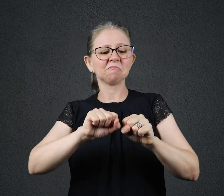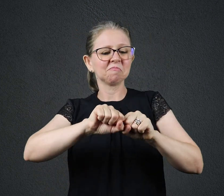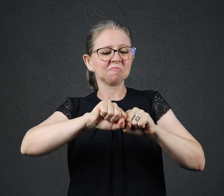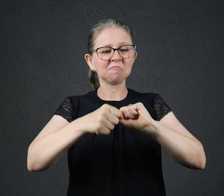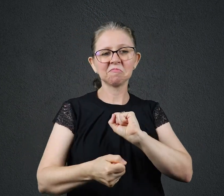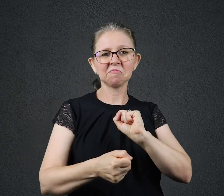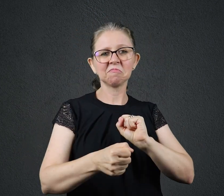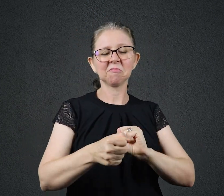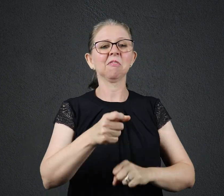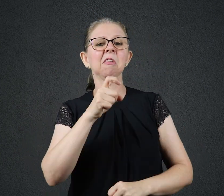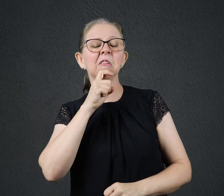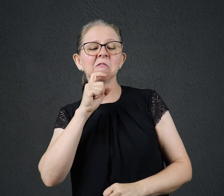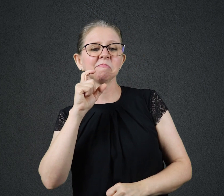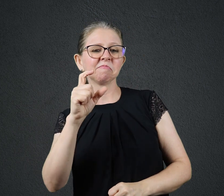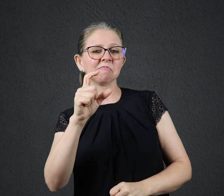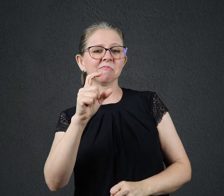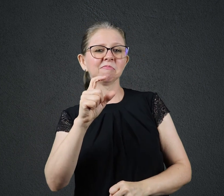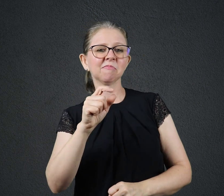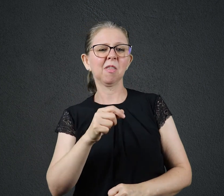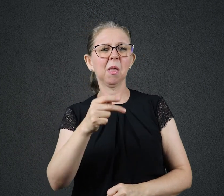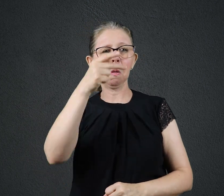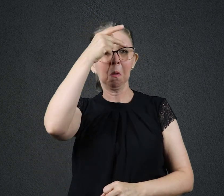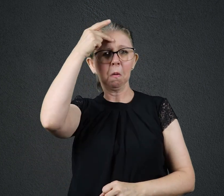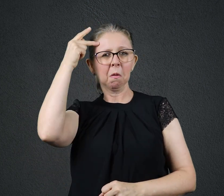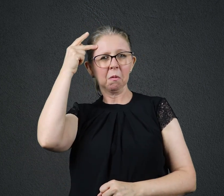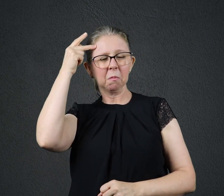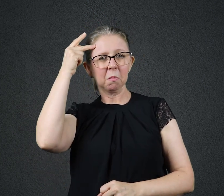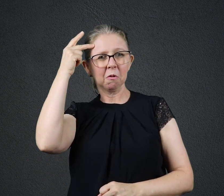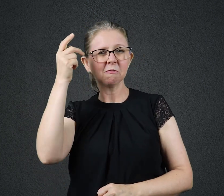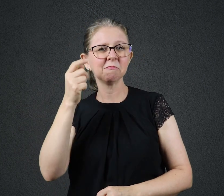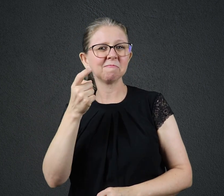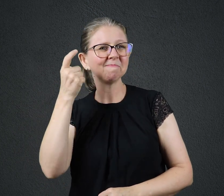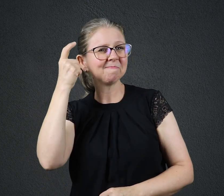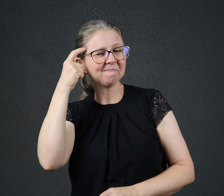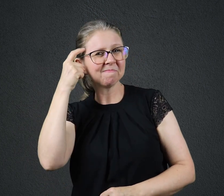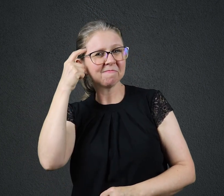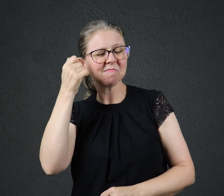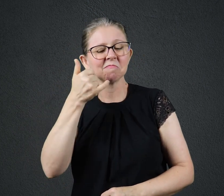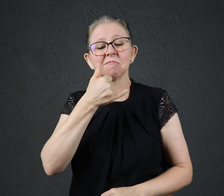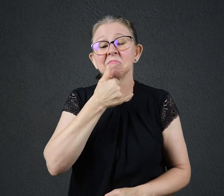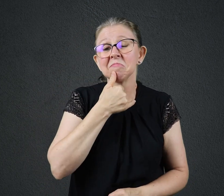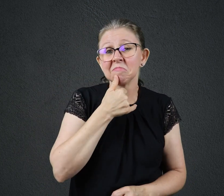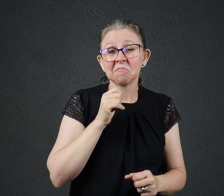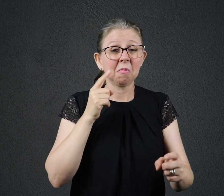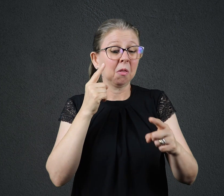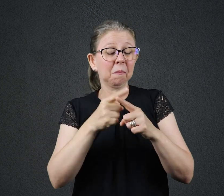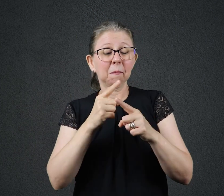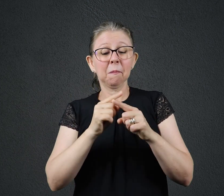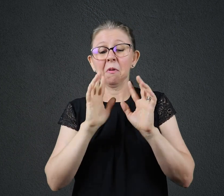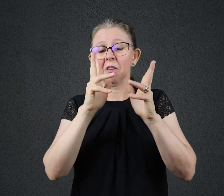FRUSTRADO COM A PROPAGANDA FEITA, TODOS ESPERAVAM ALGO GRANDIOSO ENTÃO ELE CONCLUIU ASSIM